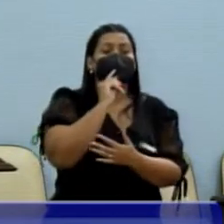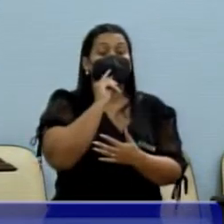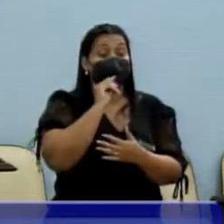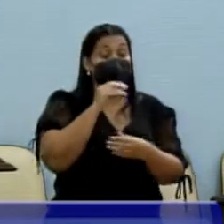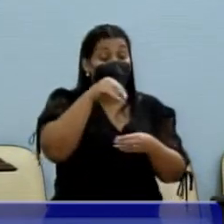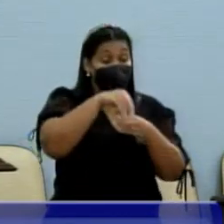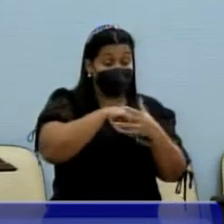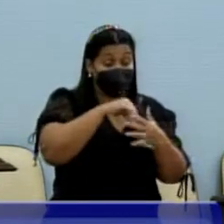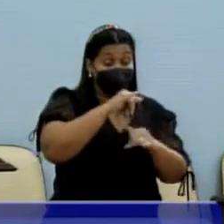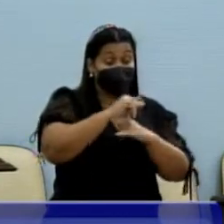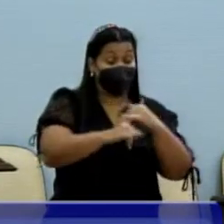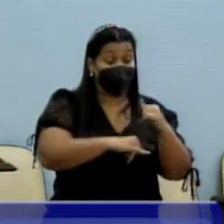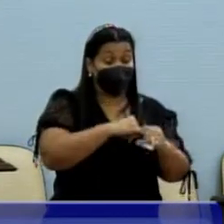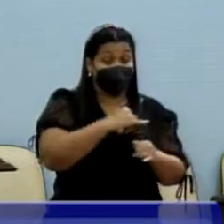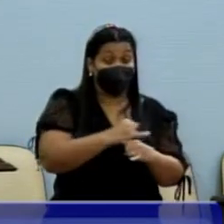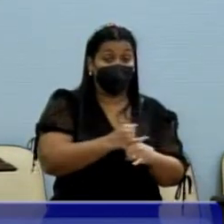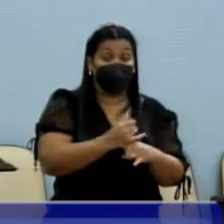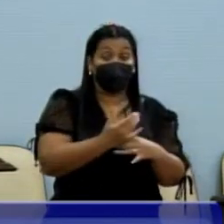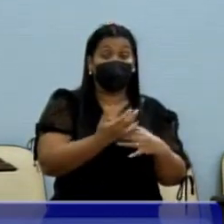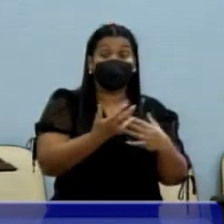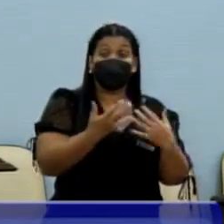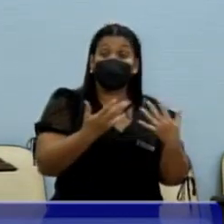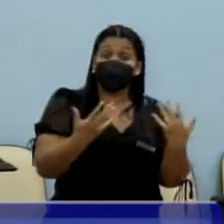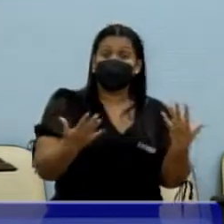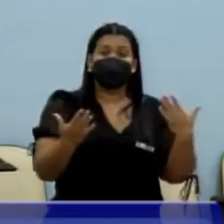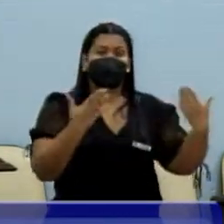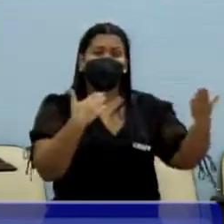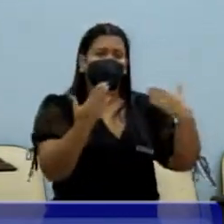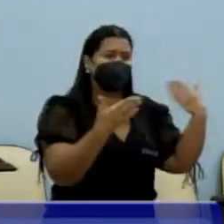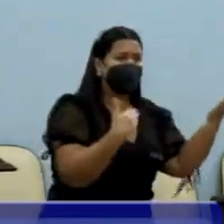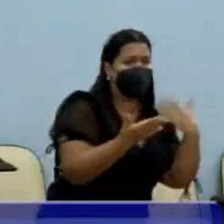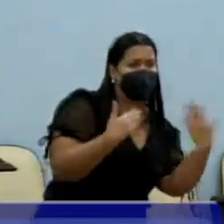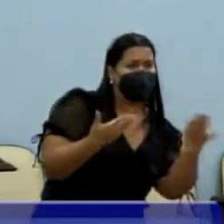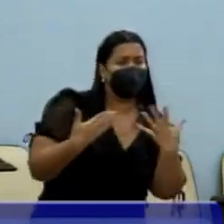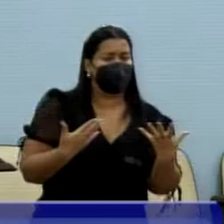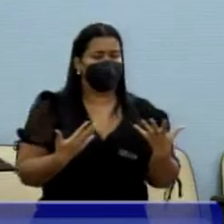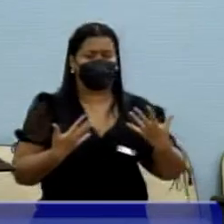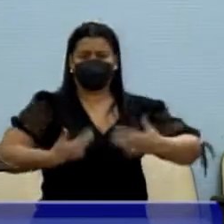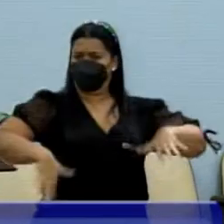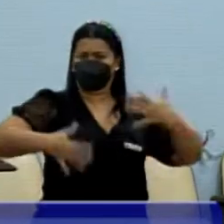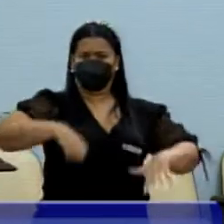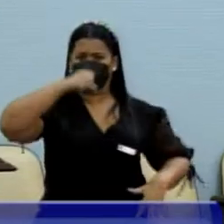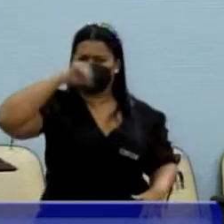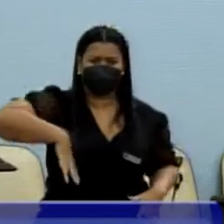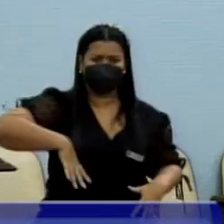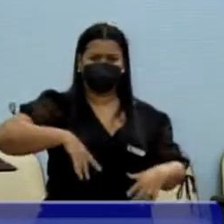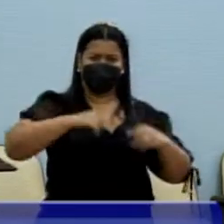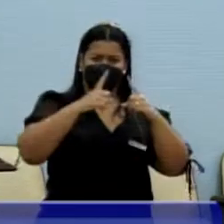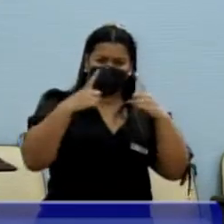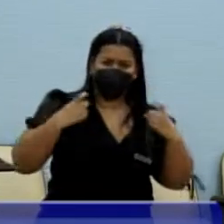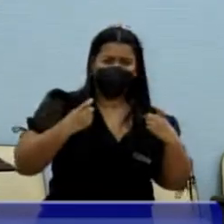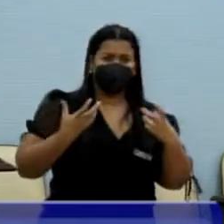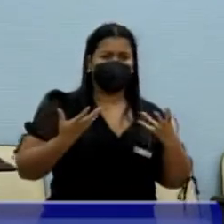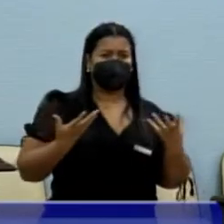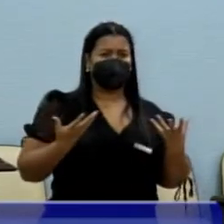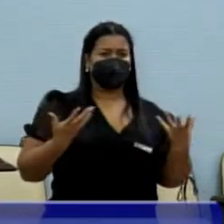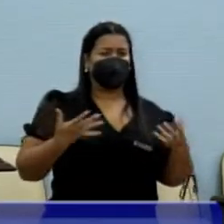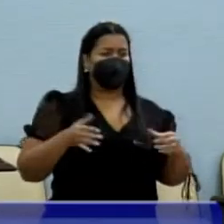virtual, esse debate é feito de uma maneira muito violenta, agressiva e